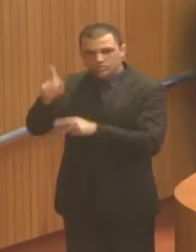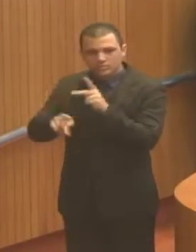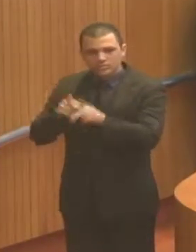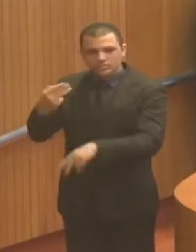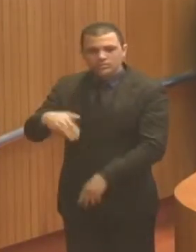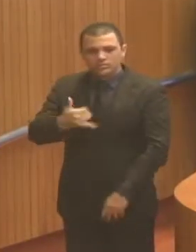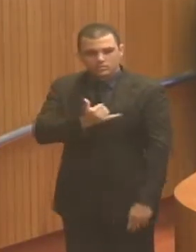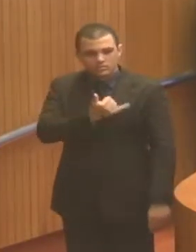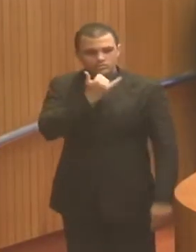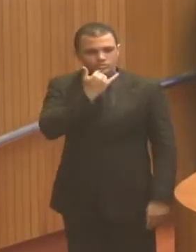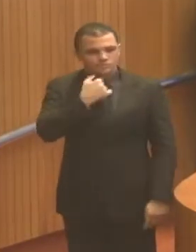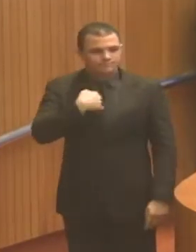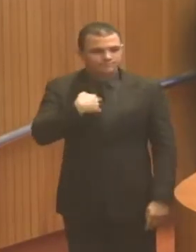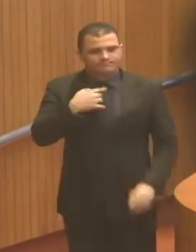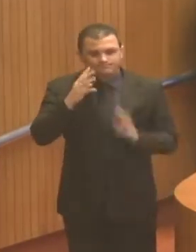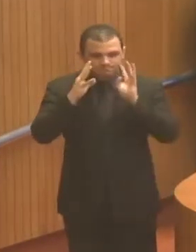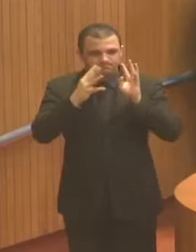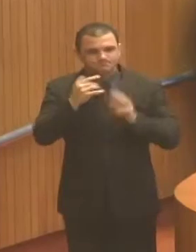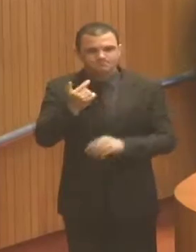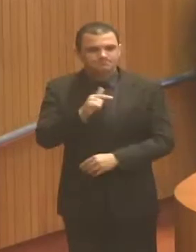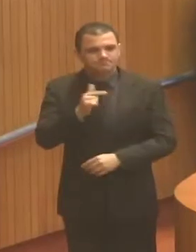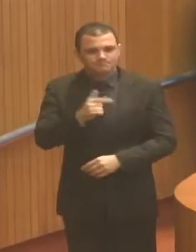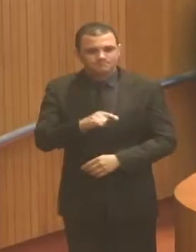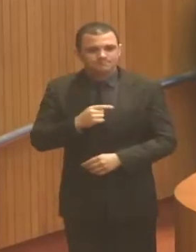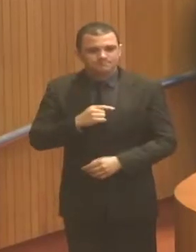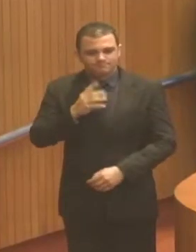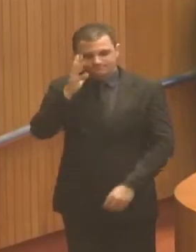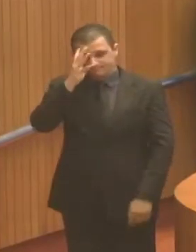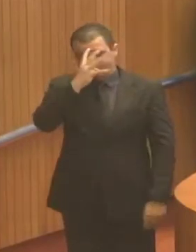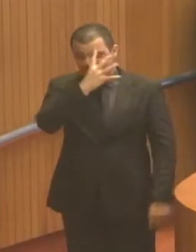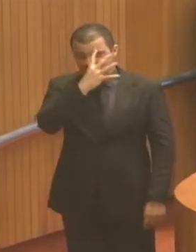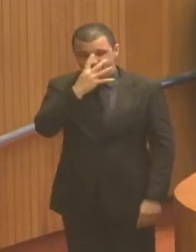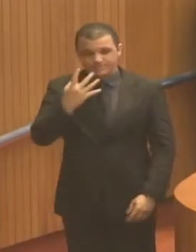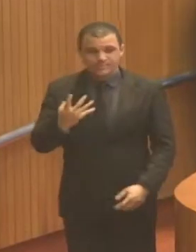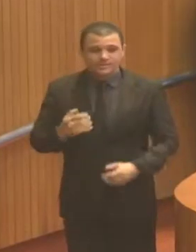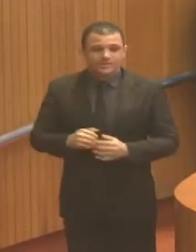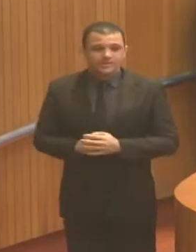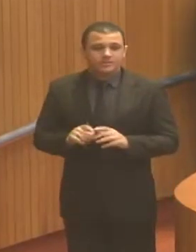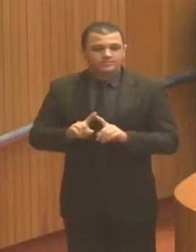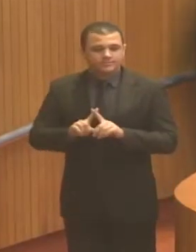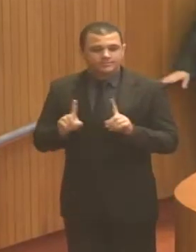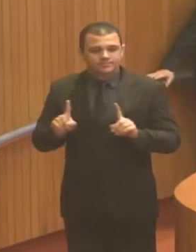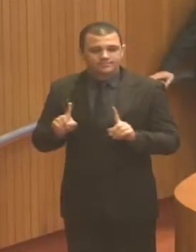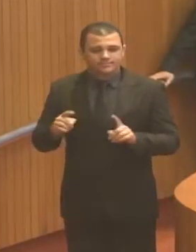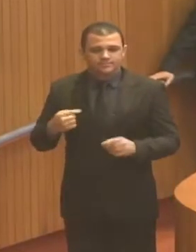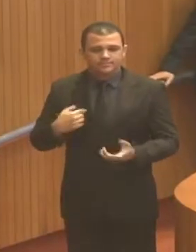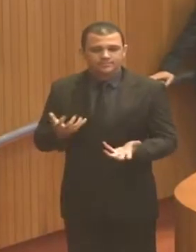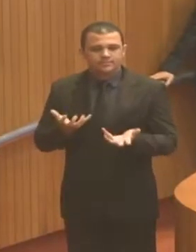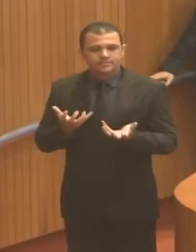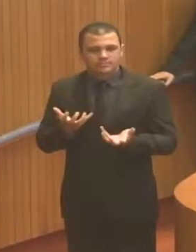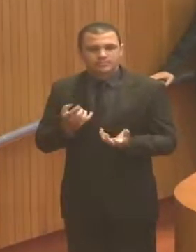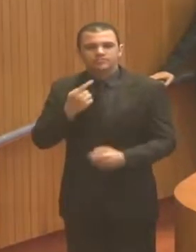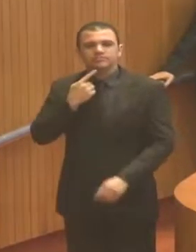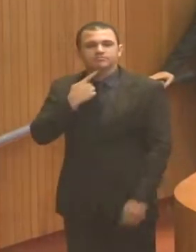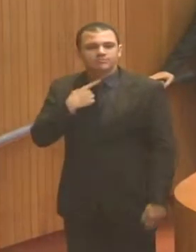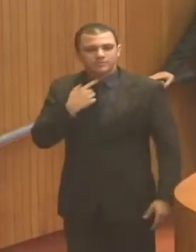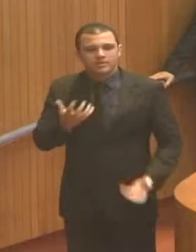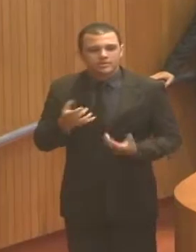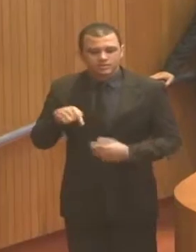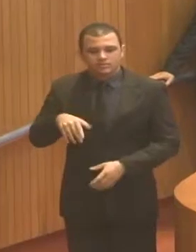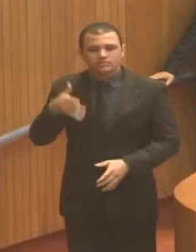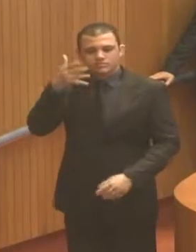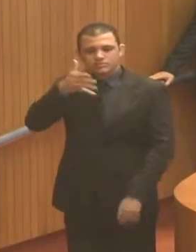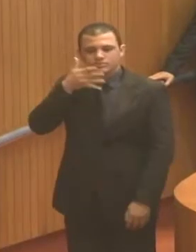pela falta de atenção momentânea, mas eu gostaria de usar essa tribuna